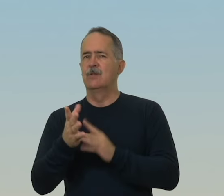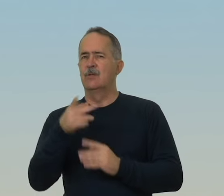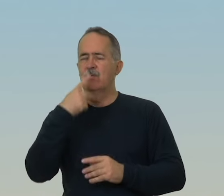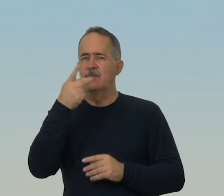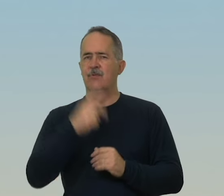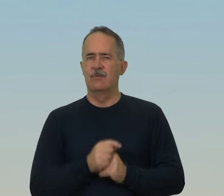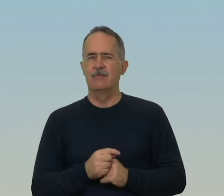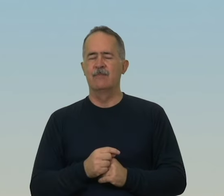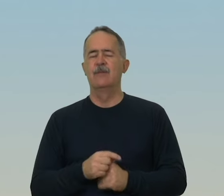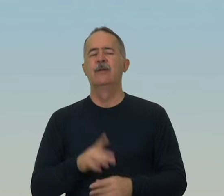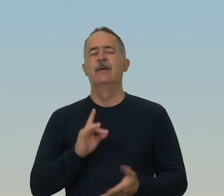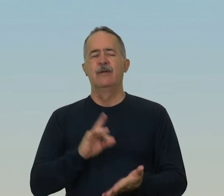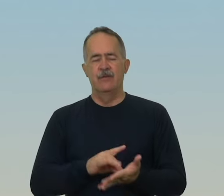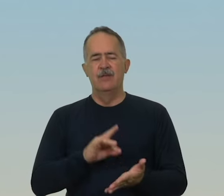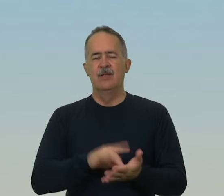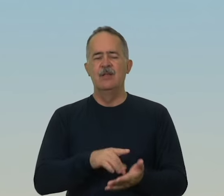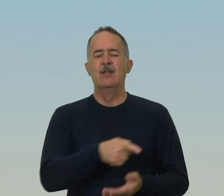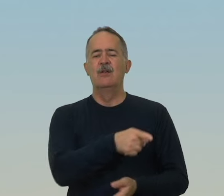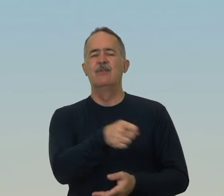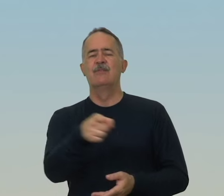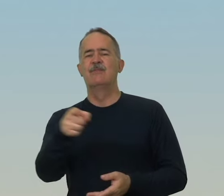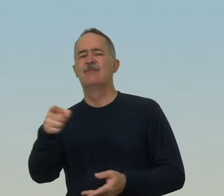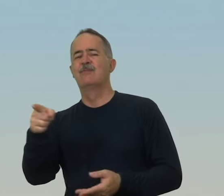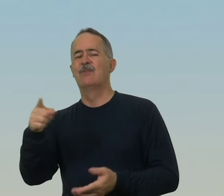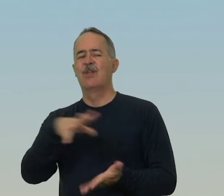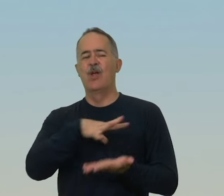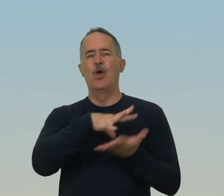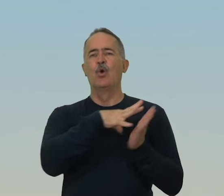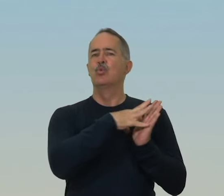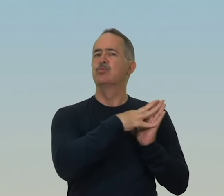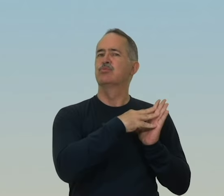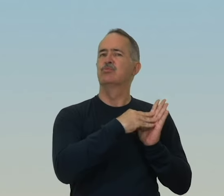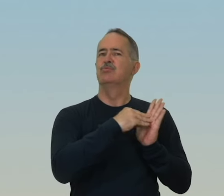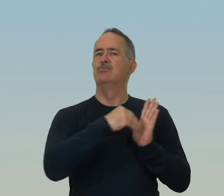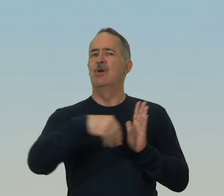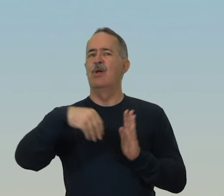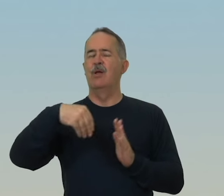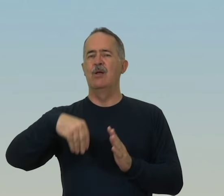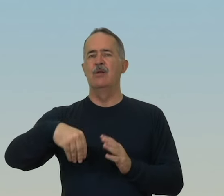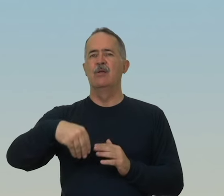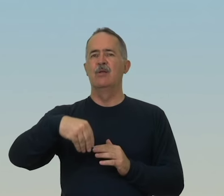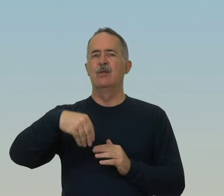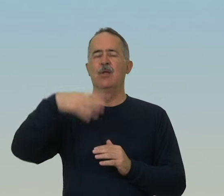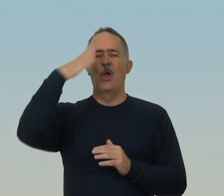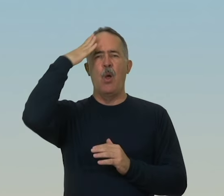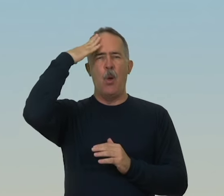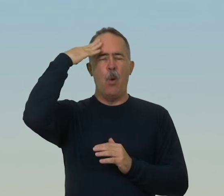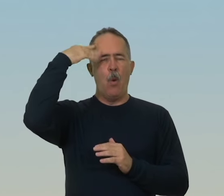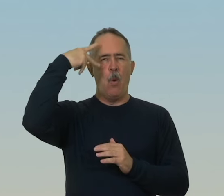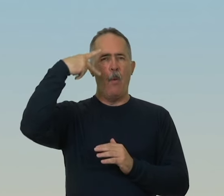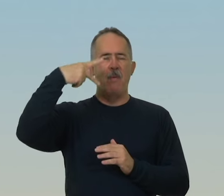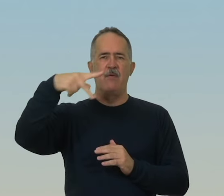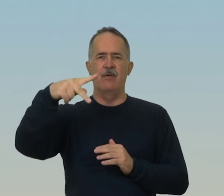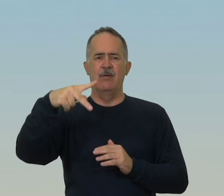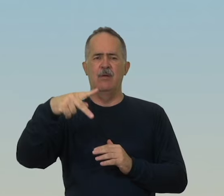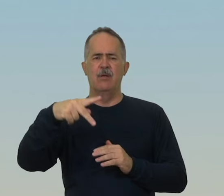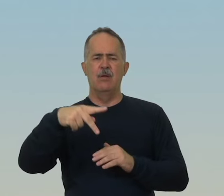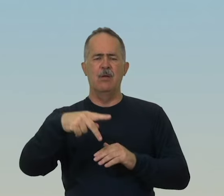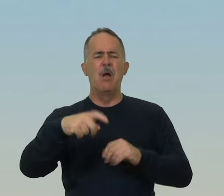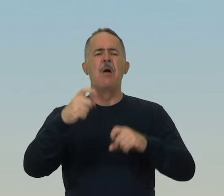Sem dúvida, vós me repetireis o provérbio Médico, cura-te a ti